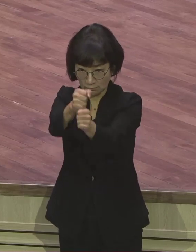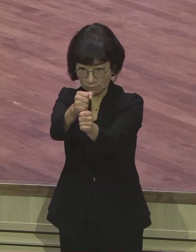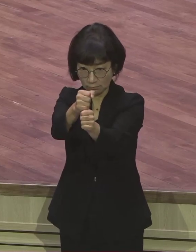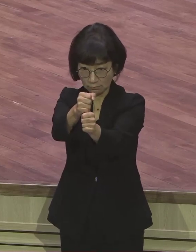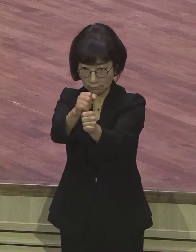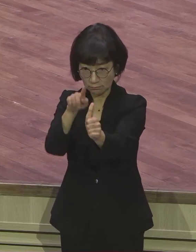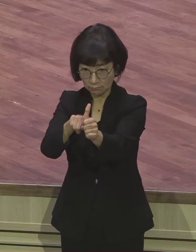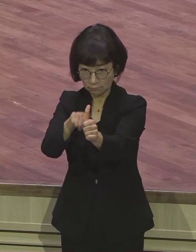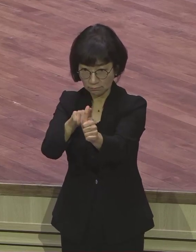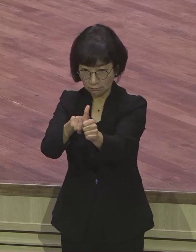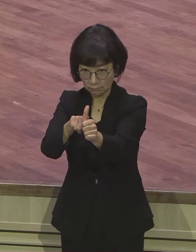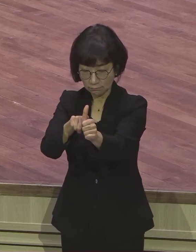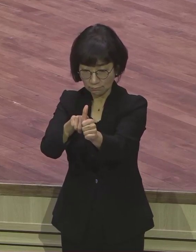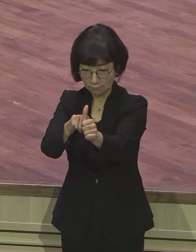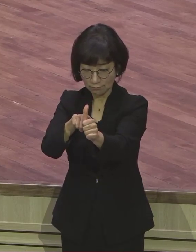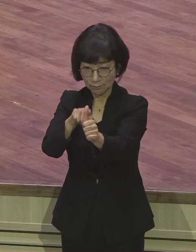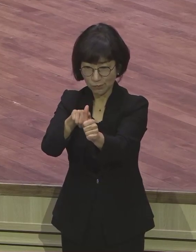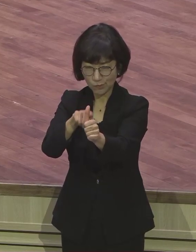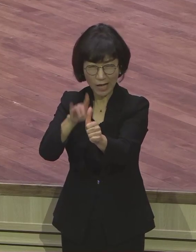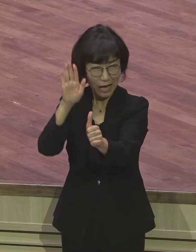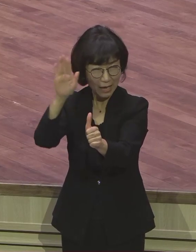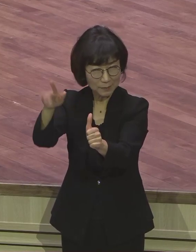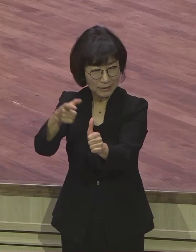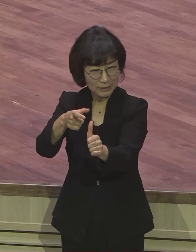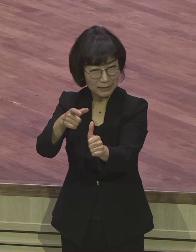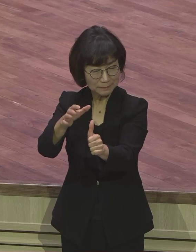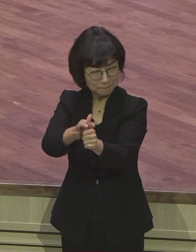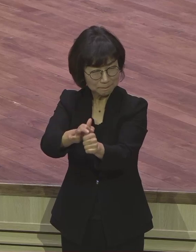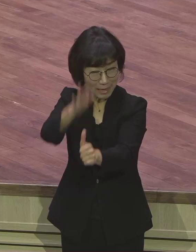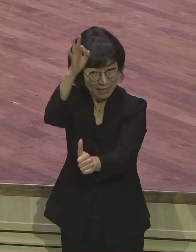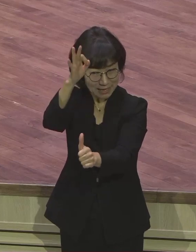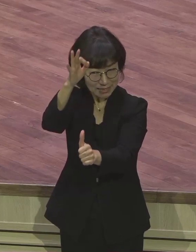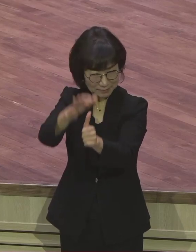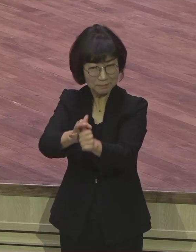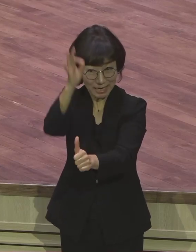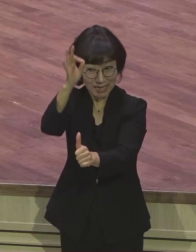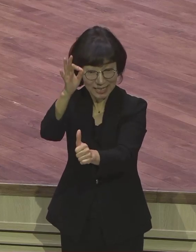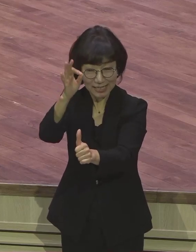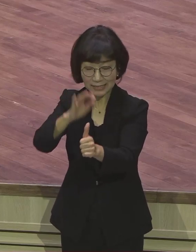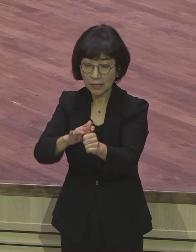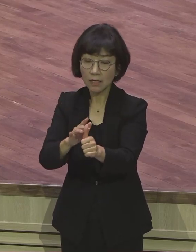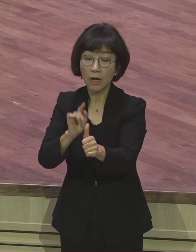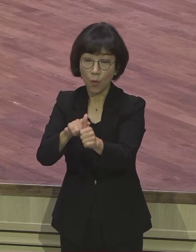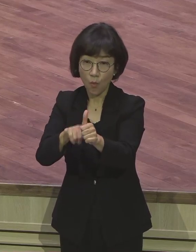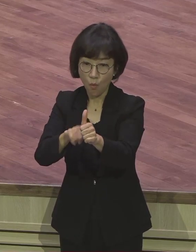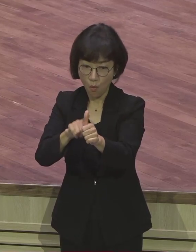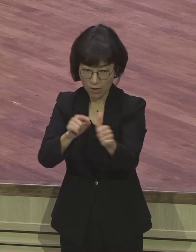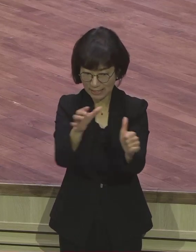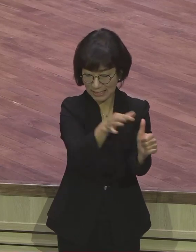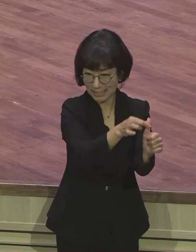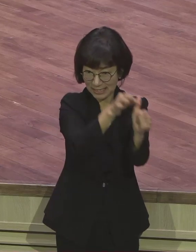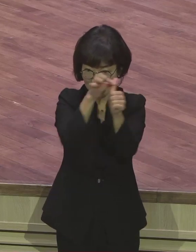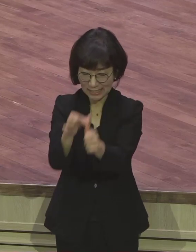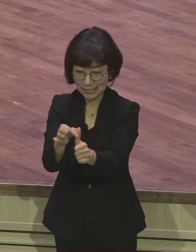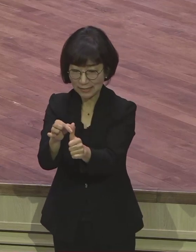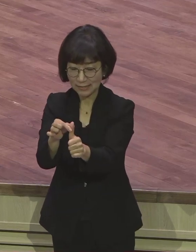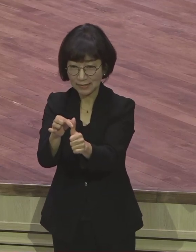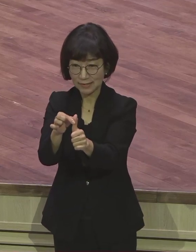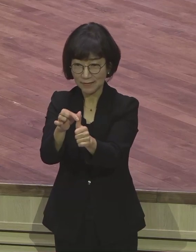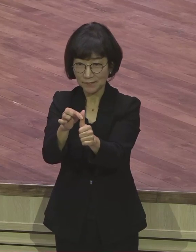이 바울이 결국은 사형선고받고 사형을 당합니다. 그런데 사형선고받은 사람에게는 재수가